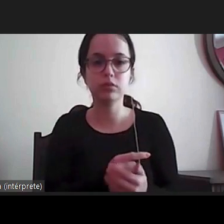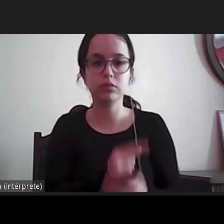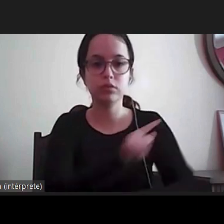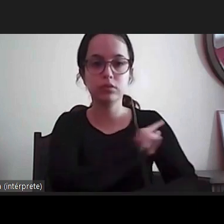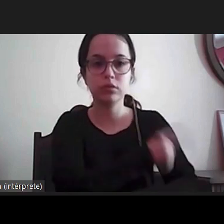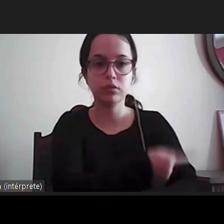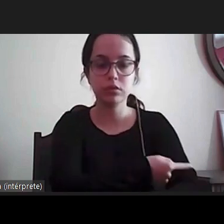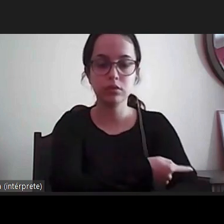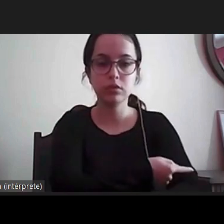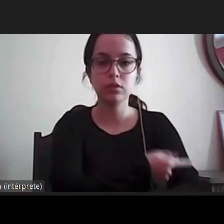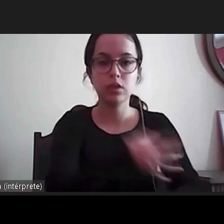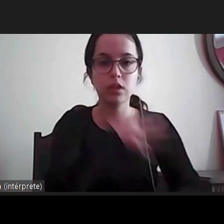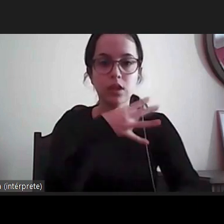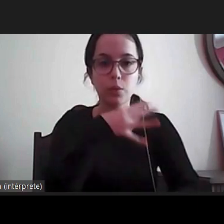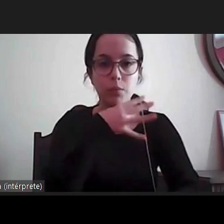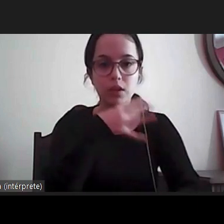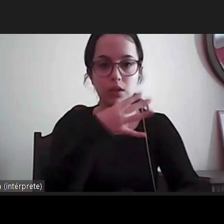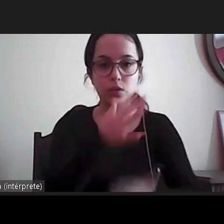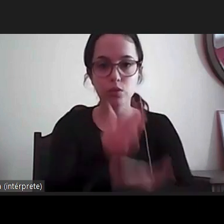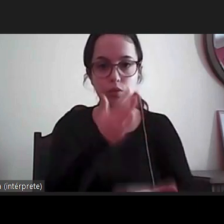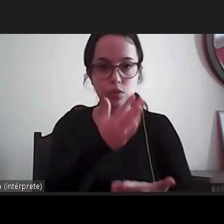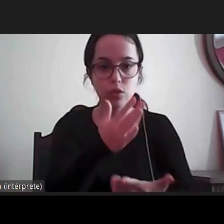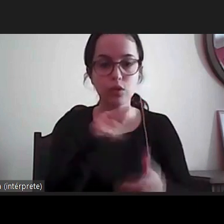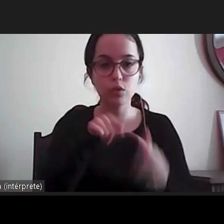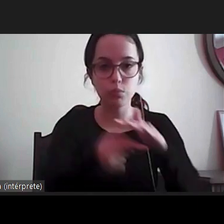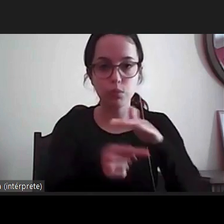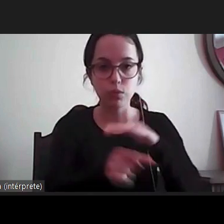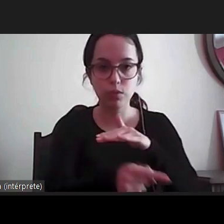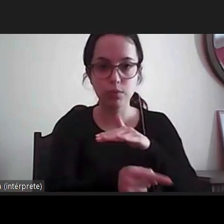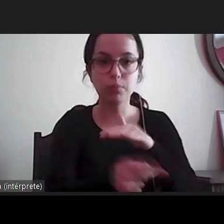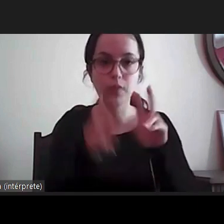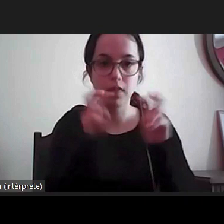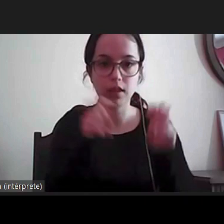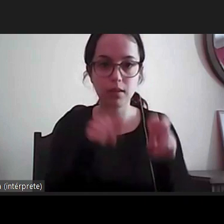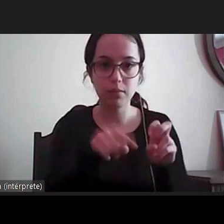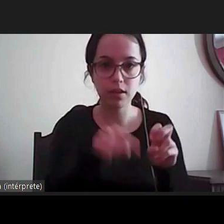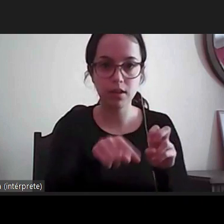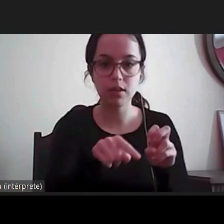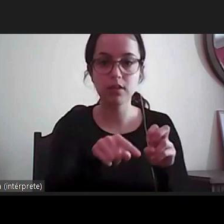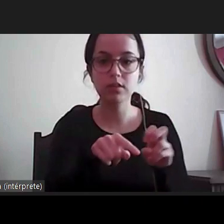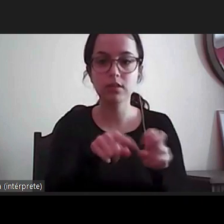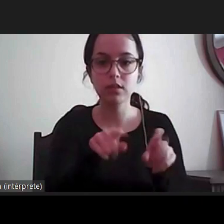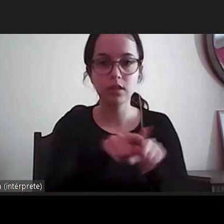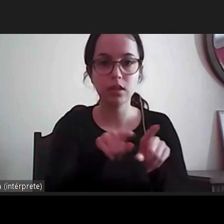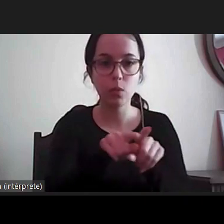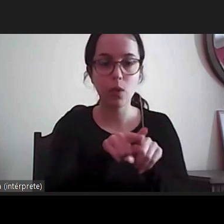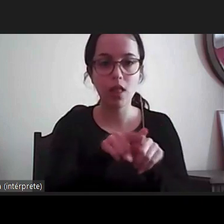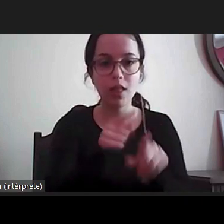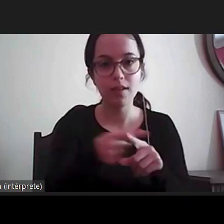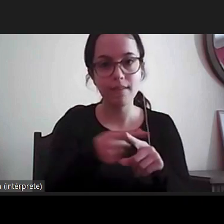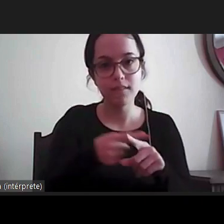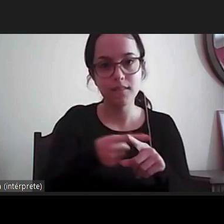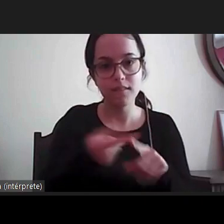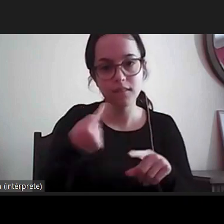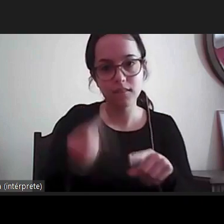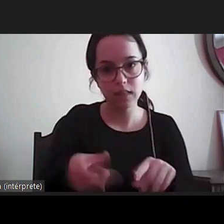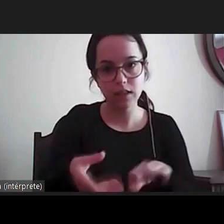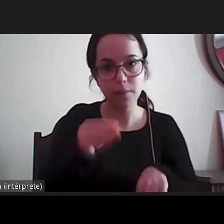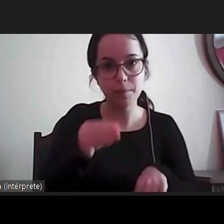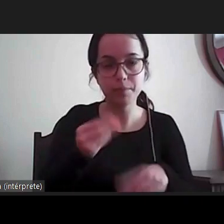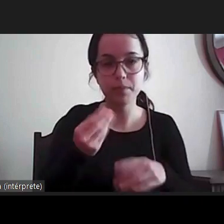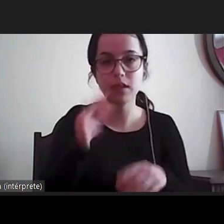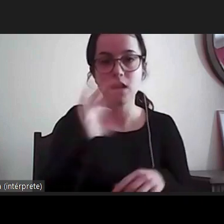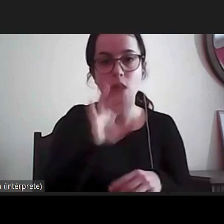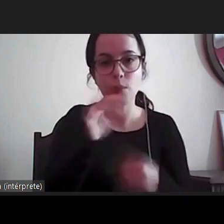persuasivos que explorando um bocadinho mais esse aspecto que é bastante interessante porque em alguma medida como eu